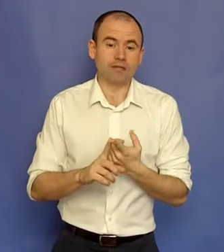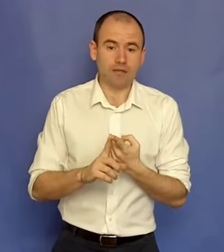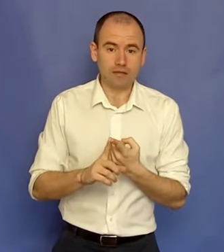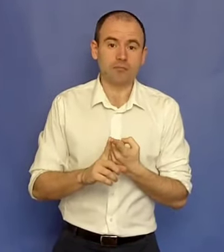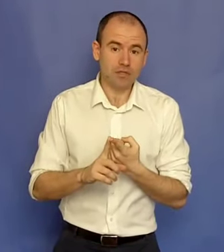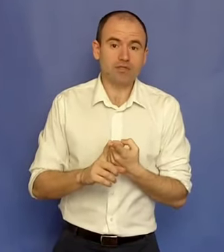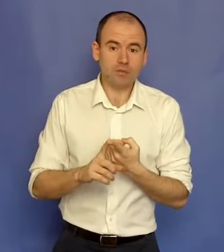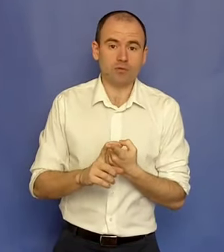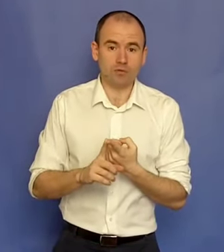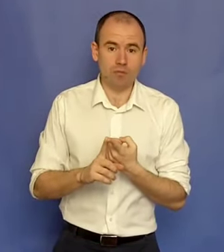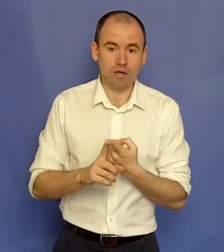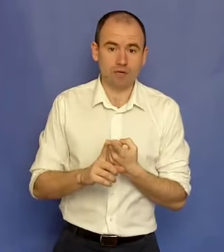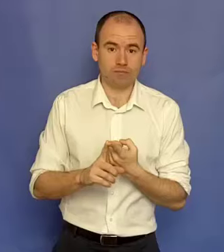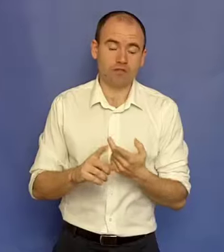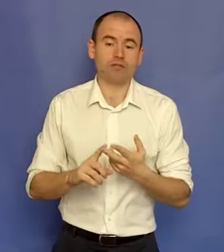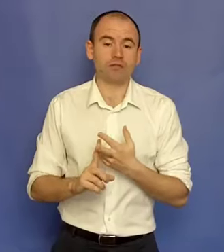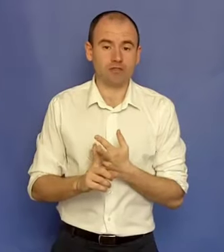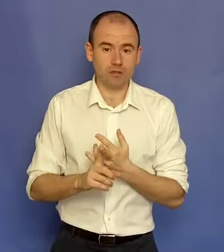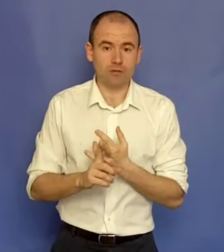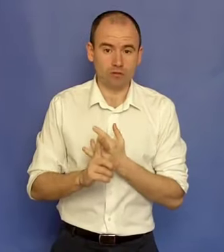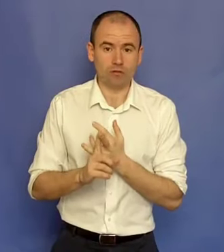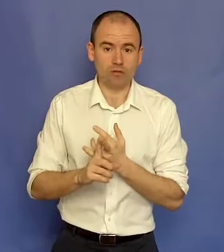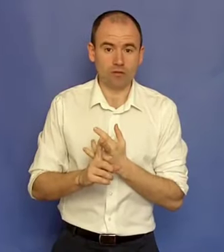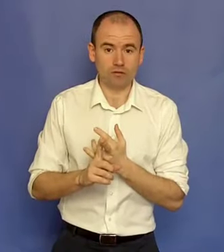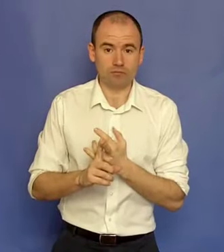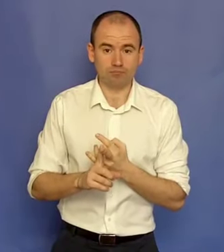este dat în principiu de bani, deși este dat și de personalitatea noastră.